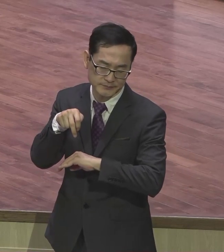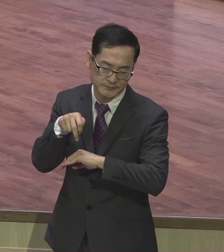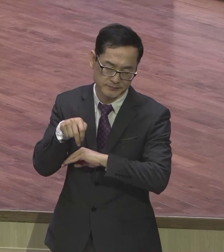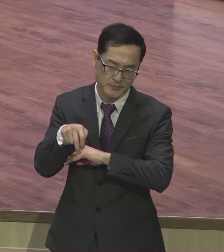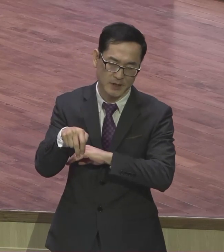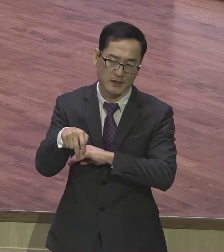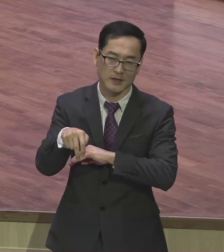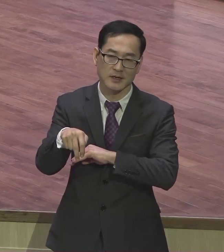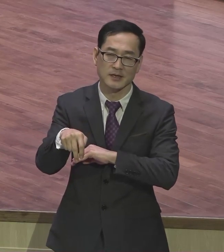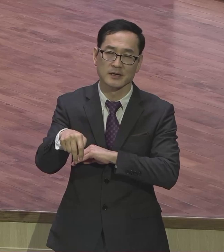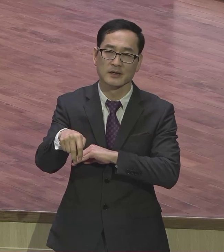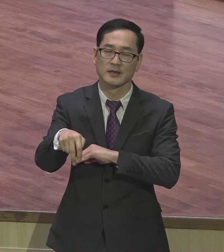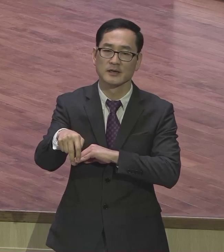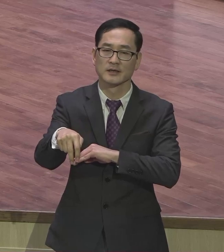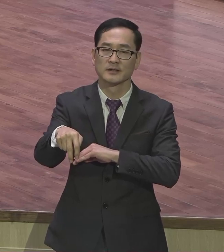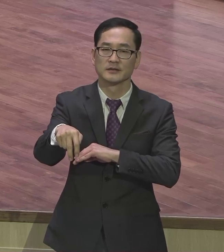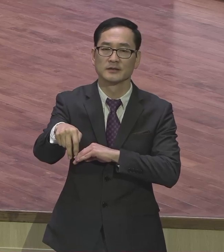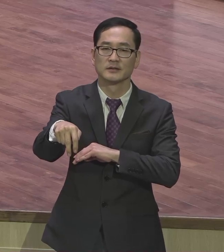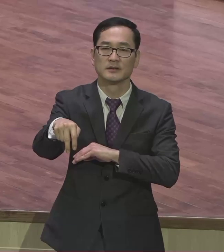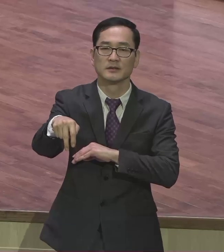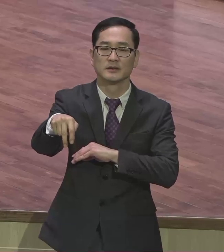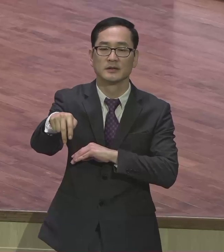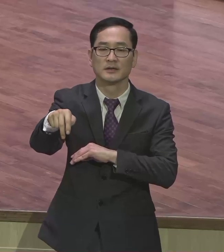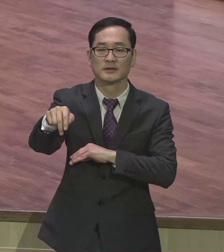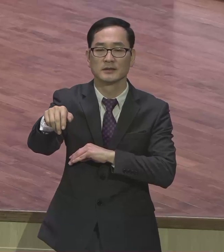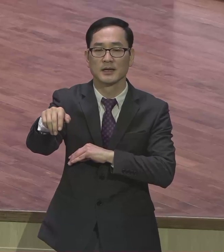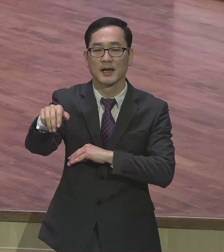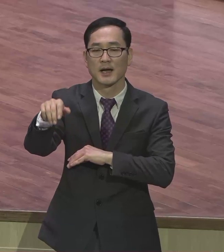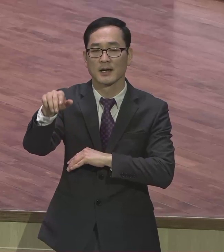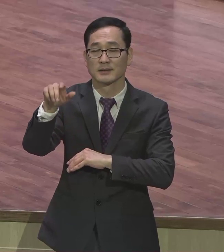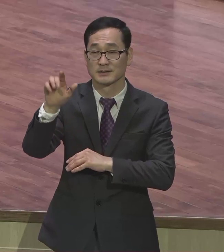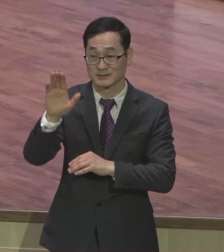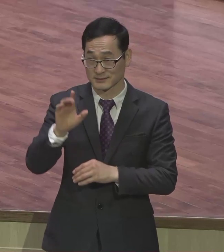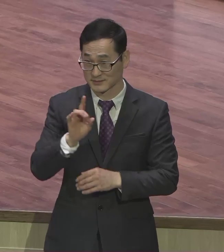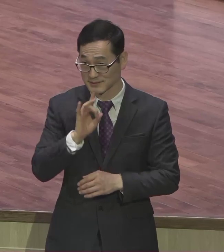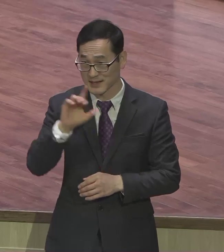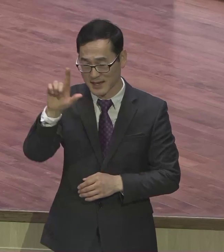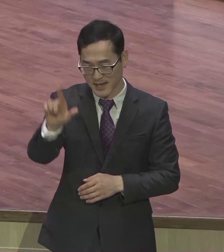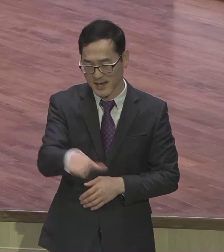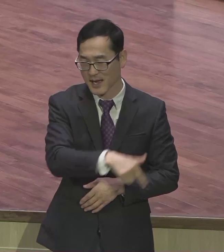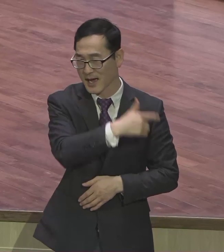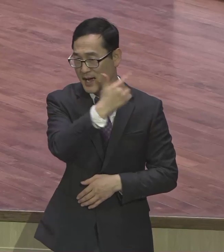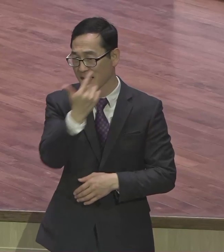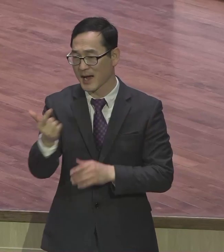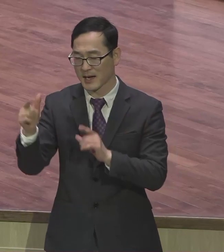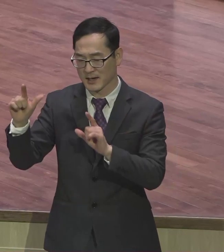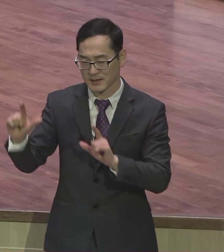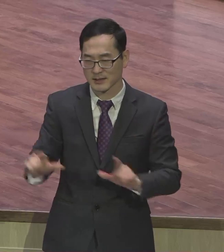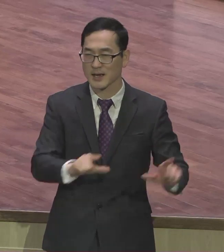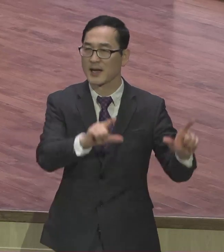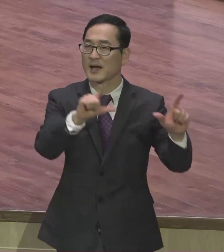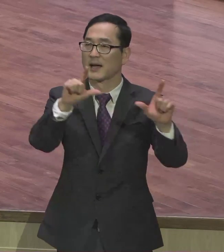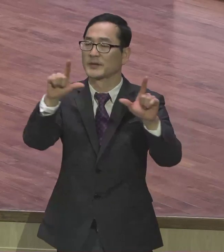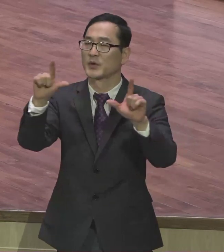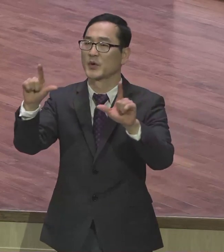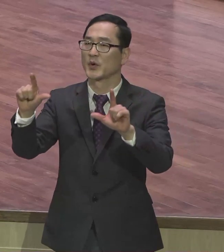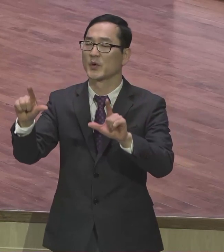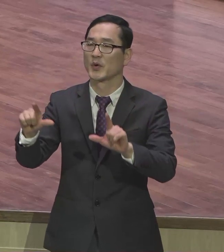그리스도의 땅 하늘을 살아도